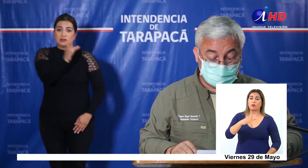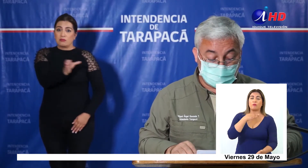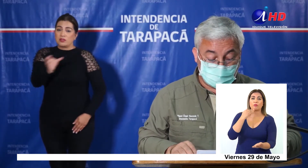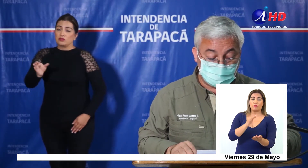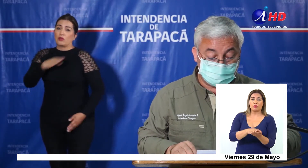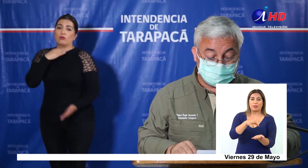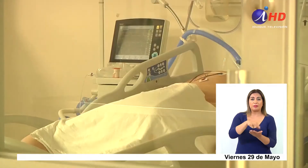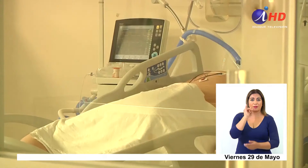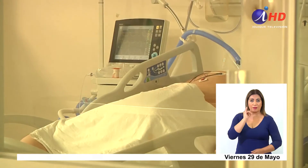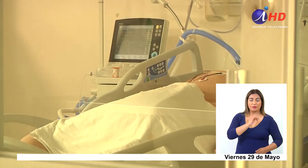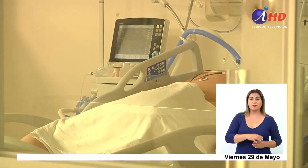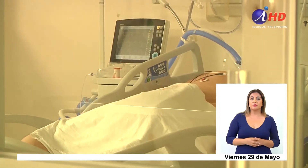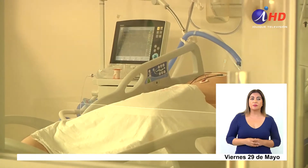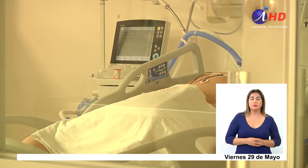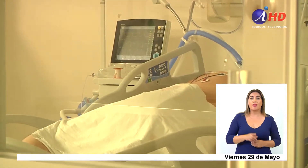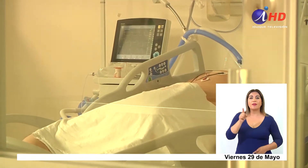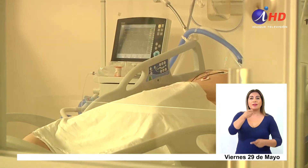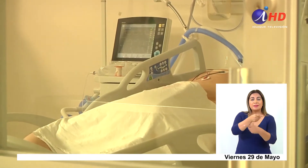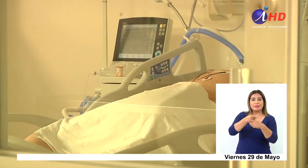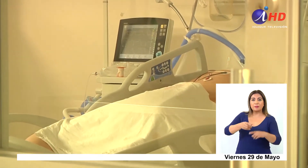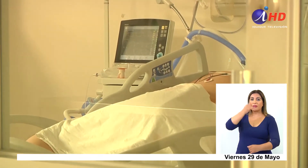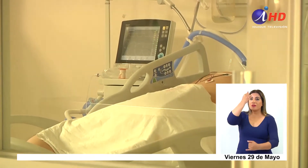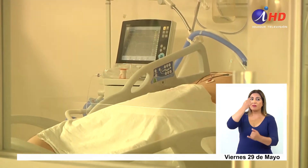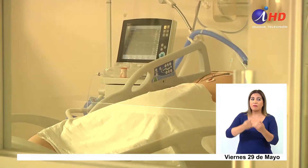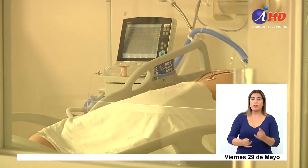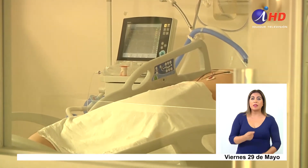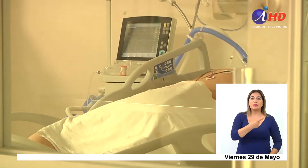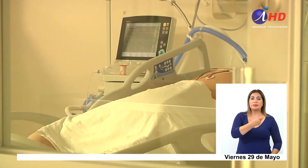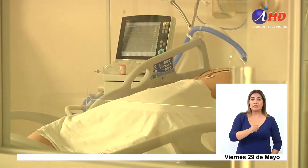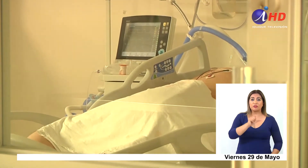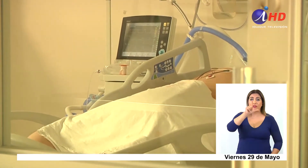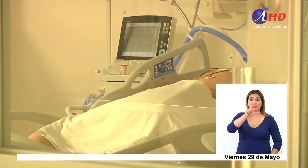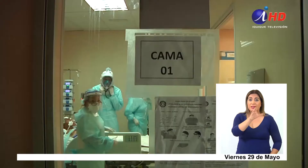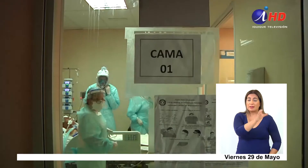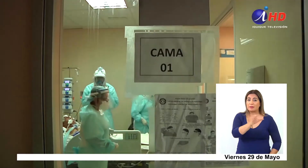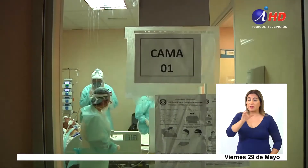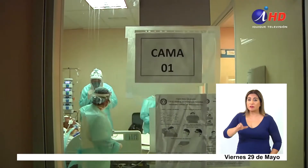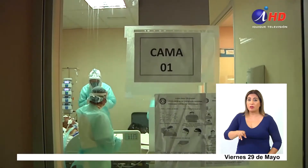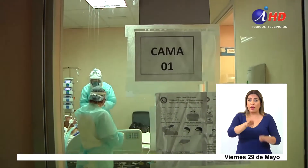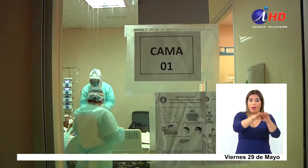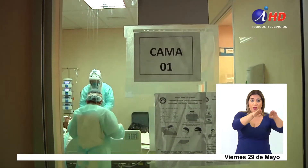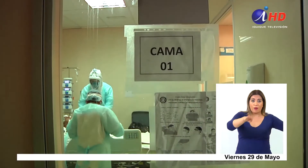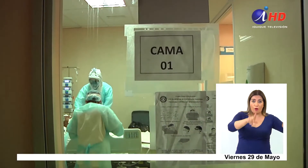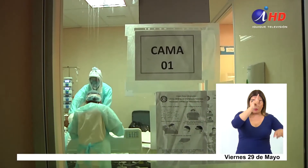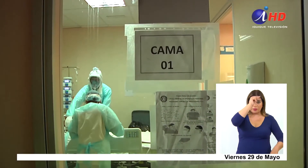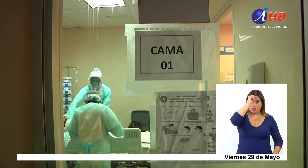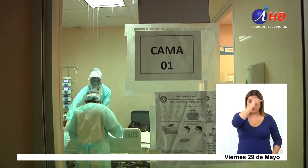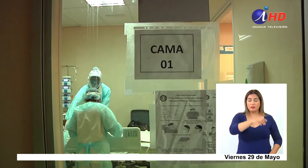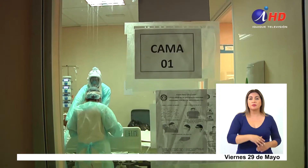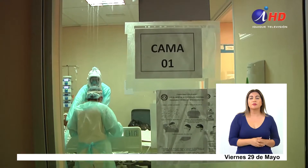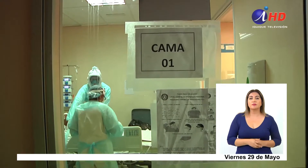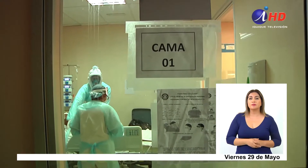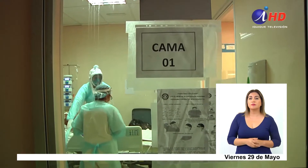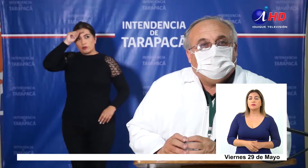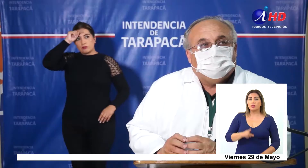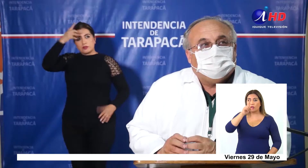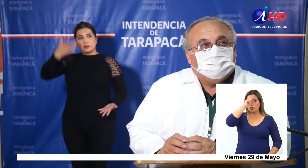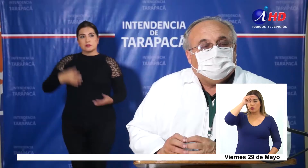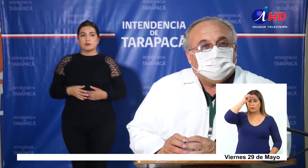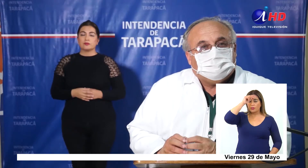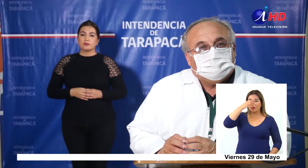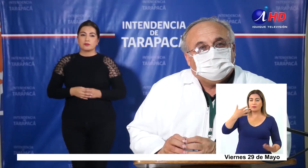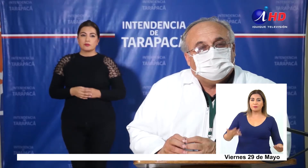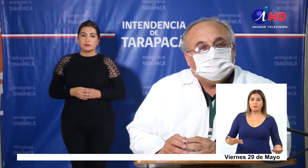en nuestra región. Esta semana termina con 107 personas hospitalizadas. El hospital ha tenido que